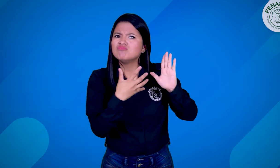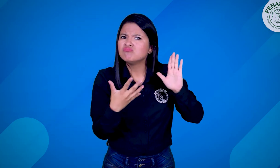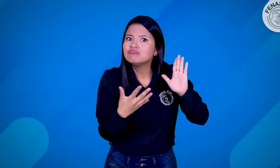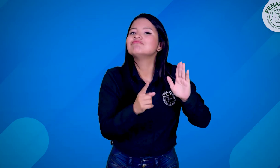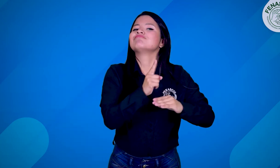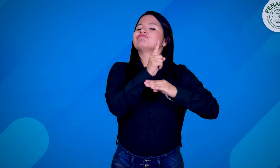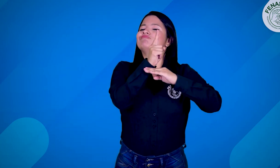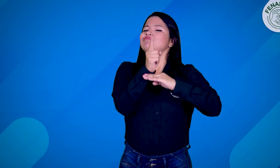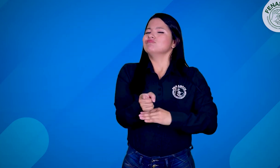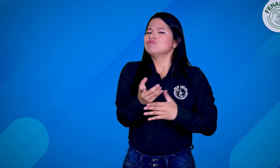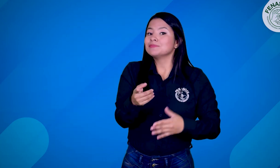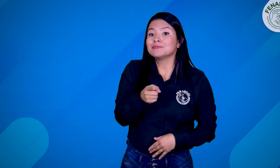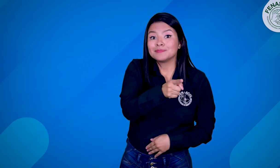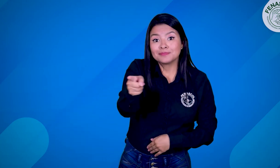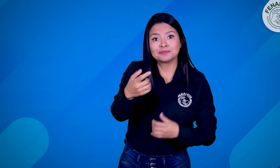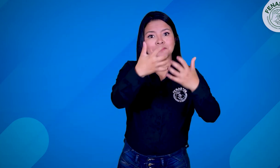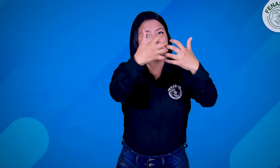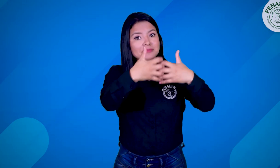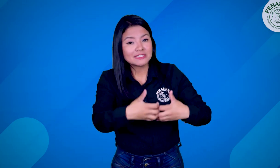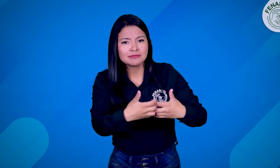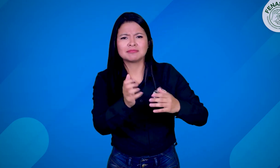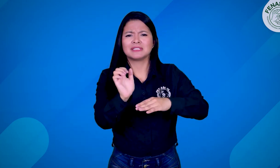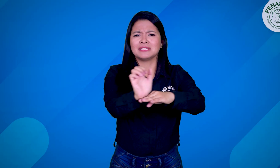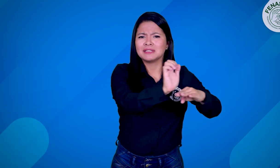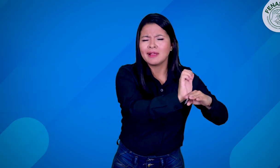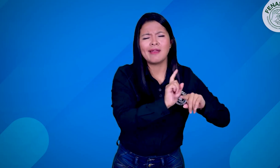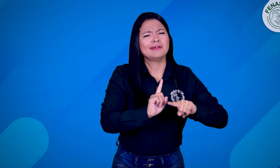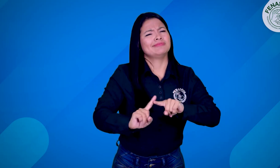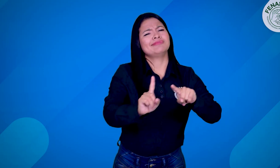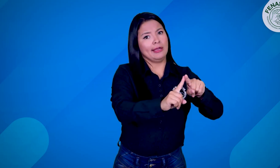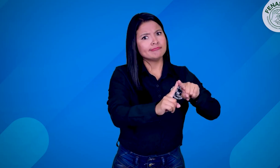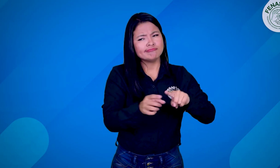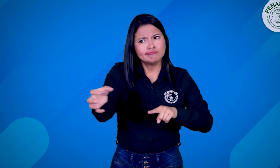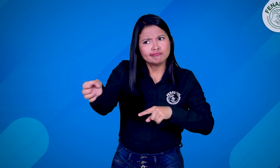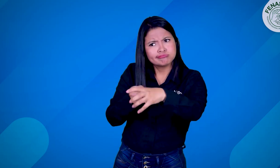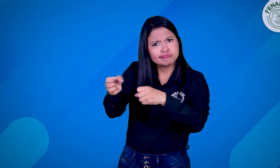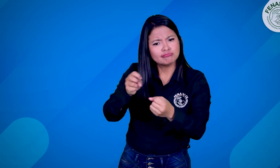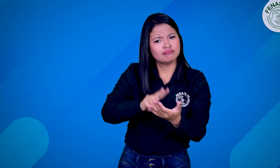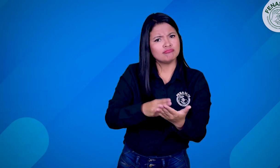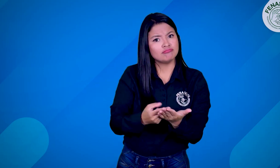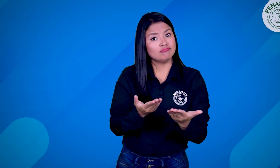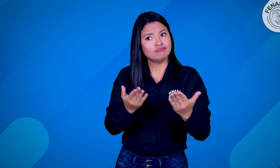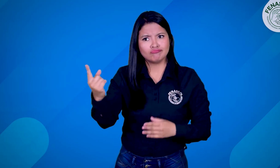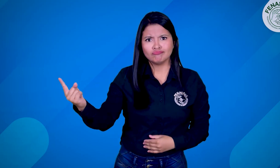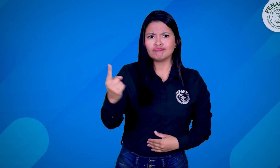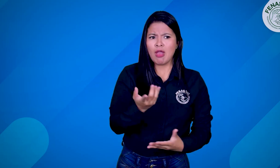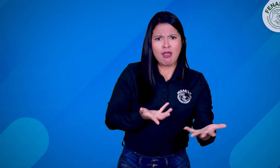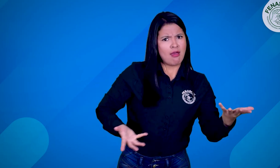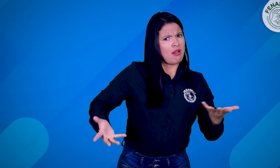que en todas las entidades y espacios deben haber servicios de interpretación, permitiendo a las personas sordas su